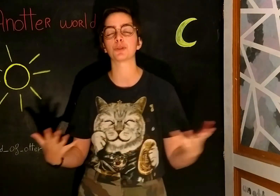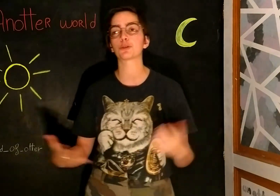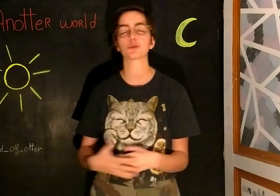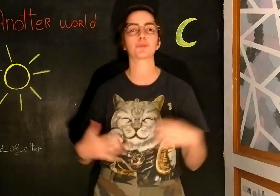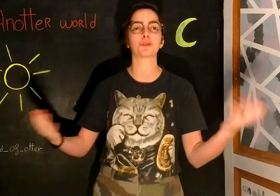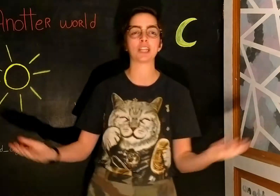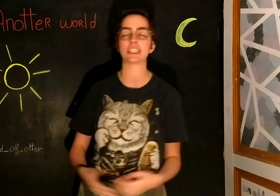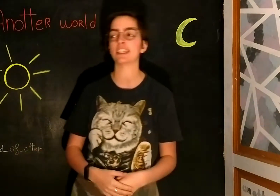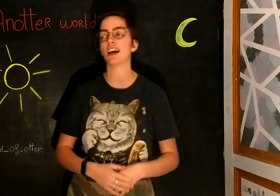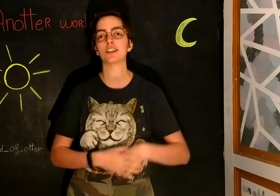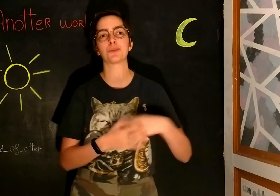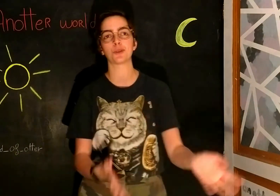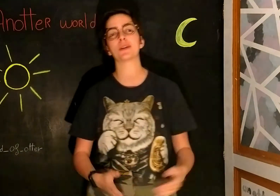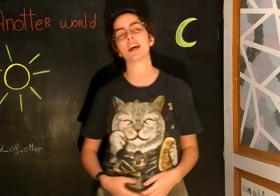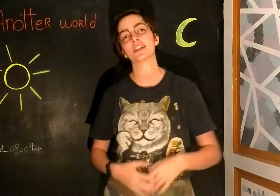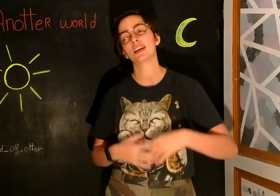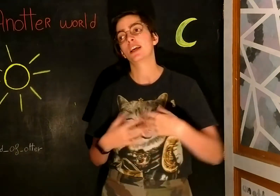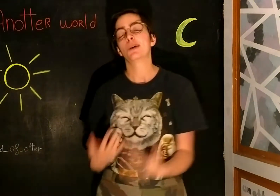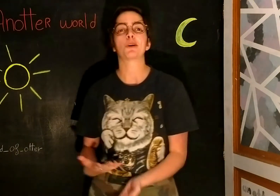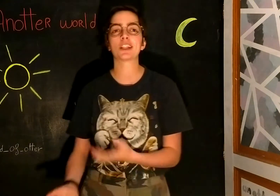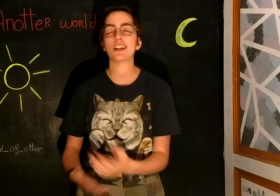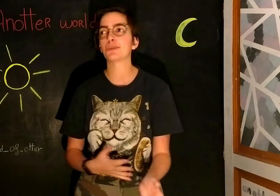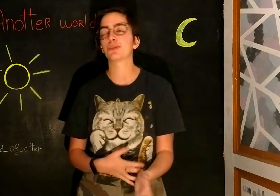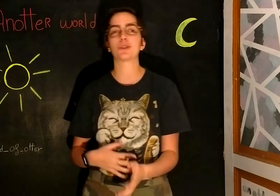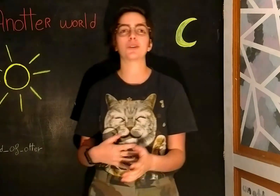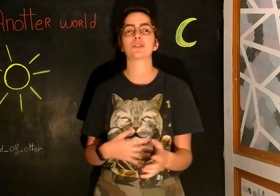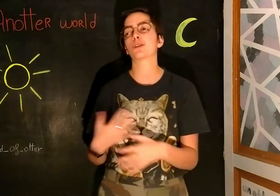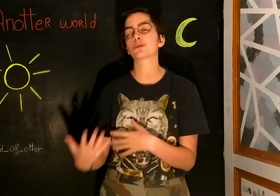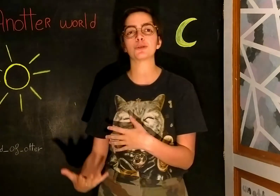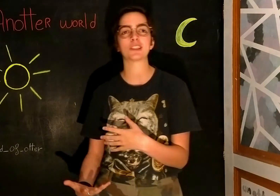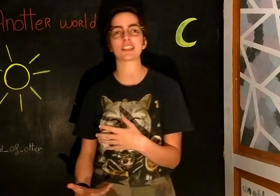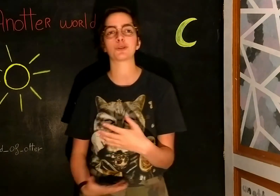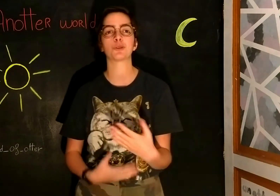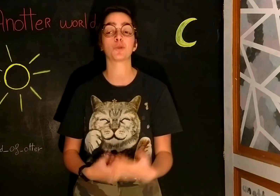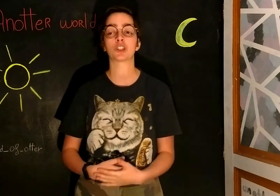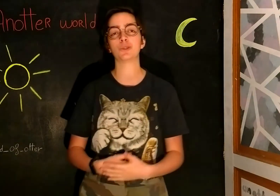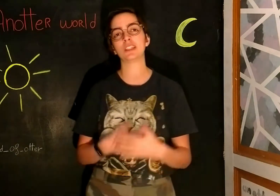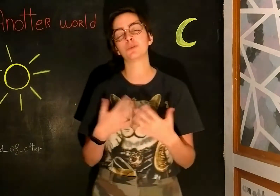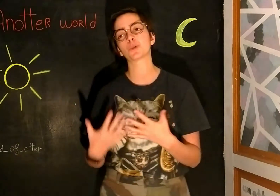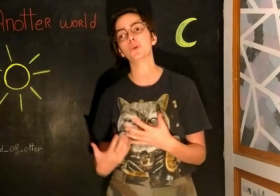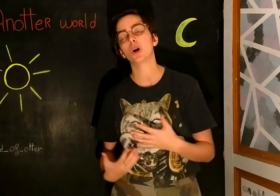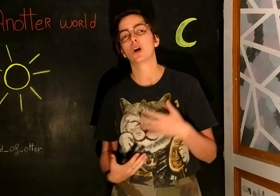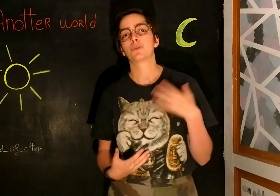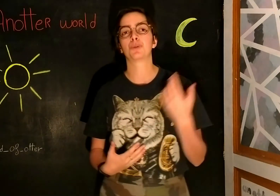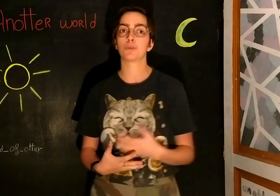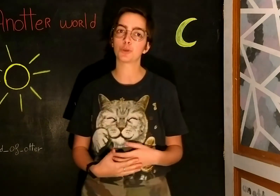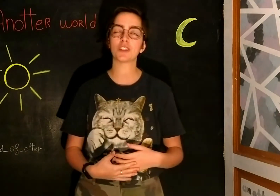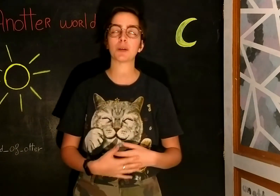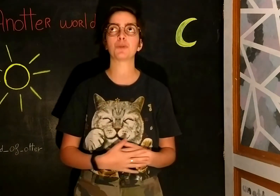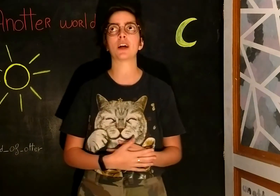pour autre chose, pour le jardinage, pour le ménage. En général, c'est pour se rendre compte de certaines choses. Moi, je l'utilise beaucoup pour me souvenir plus